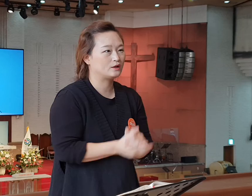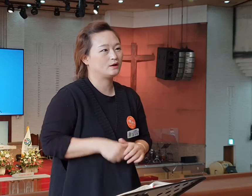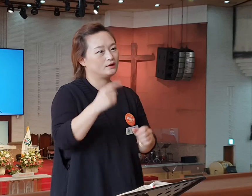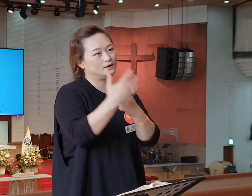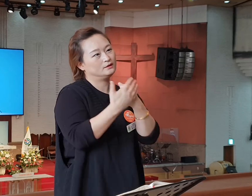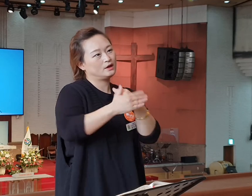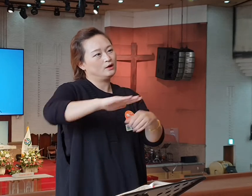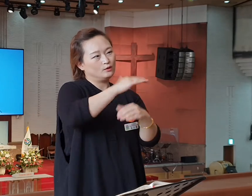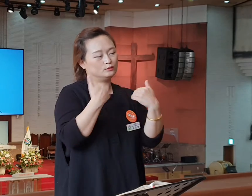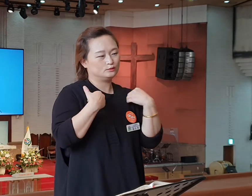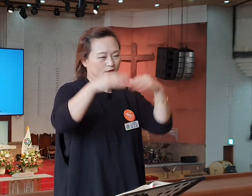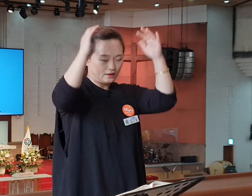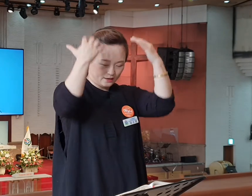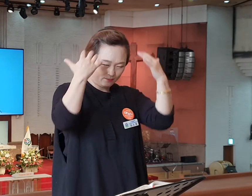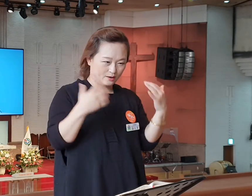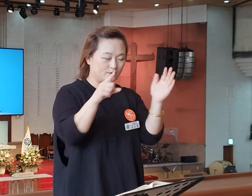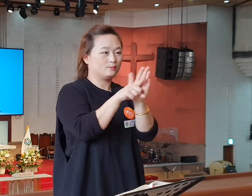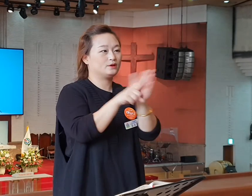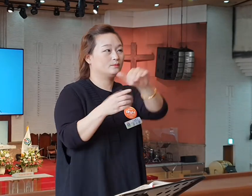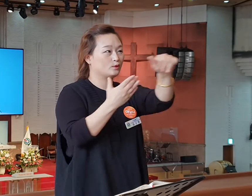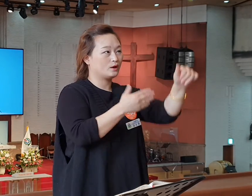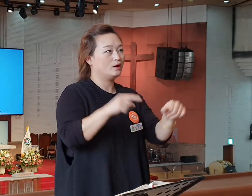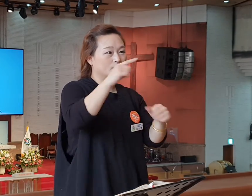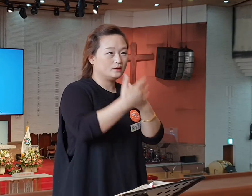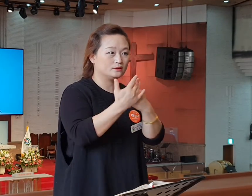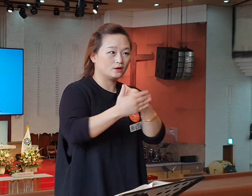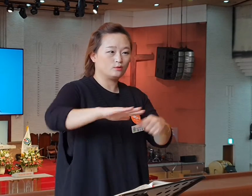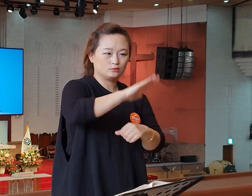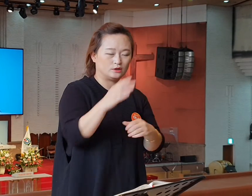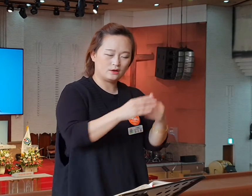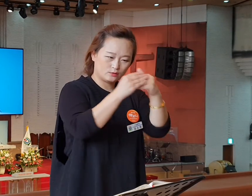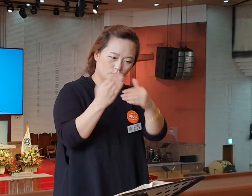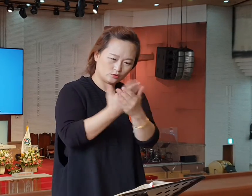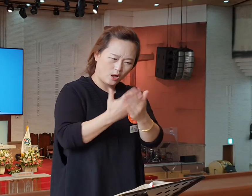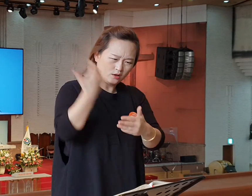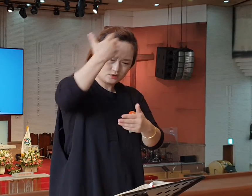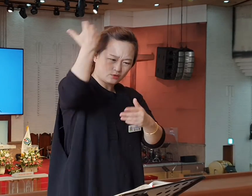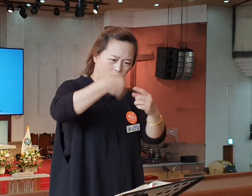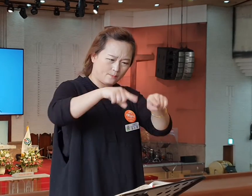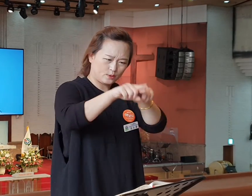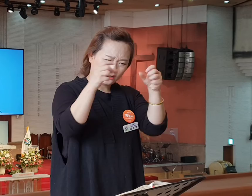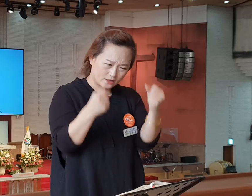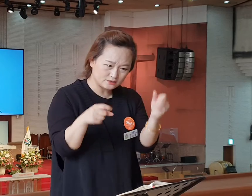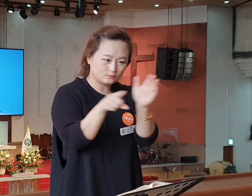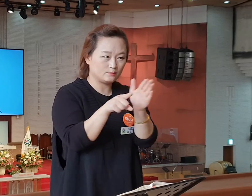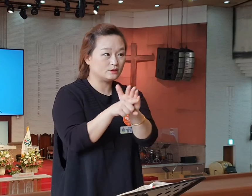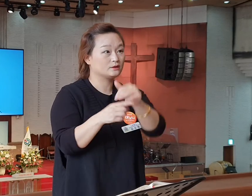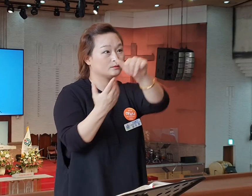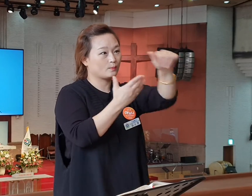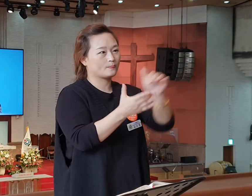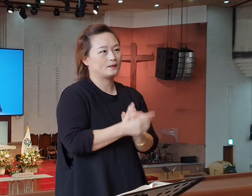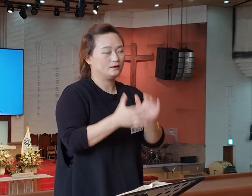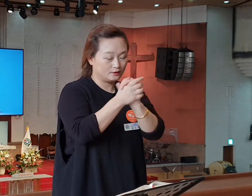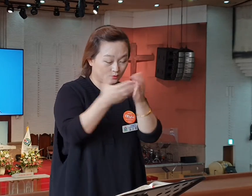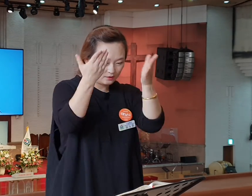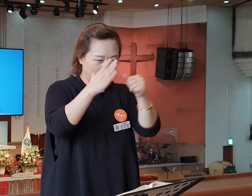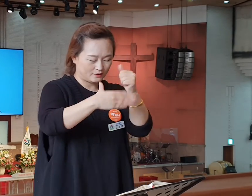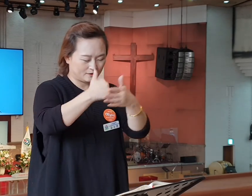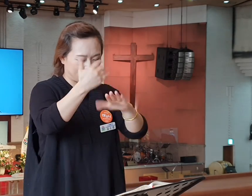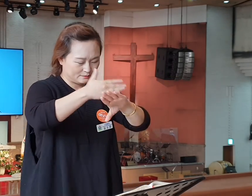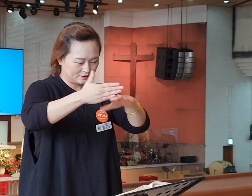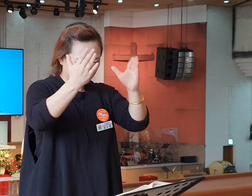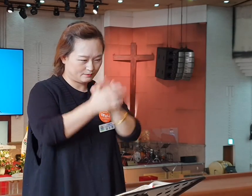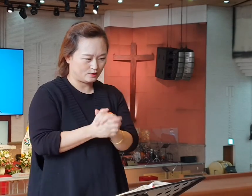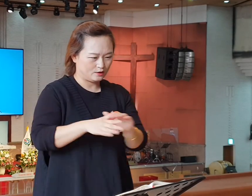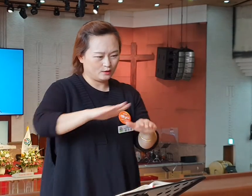우리 가운데 임할 줄 믿습니다. 이 은혜는 우리를 인도하시어 성령님 우리와 함께 하시는 줄 믿습니다. 기도하겠습니다. 하나님 감사합니다.